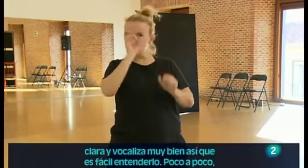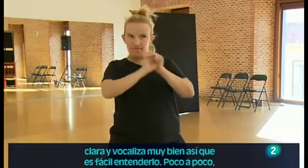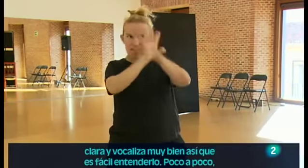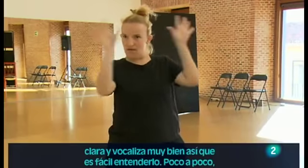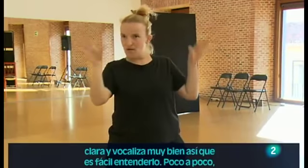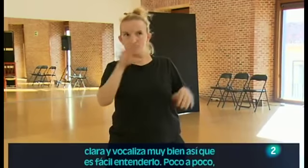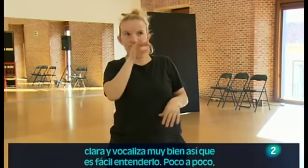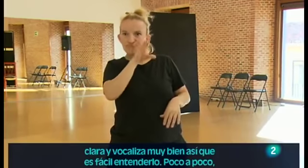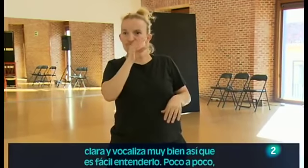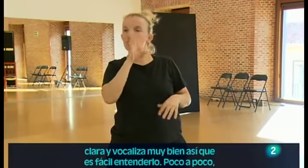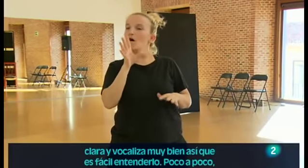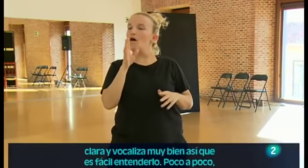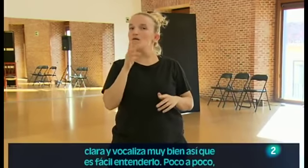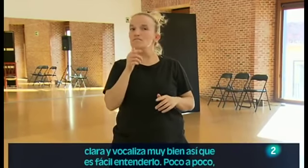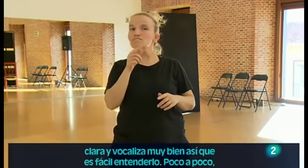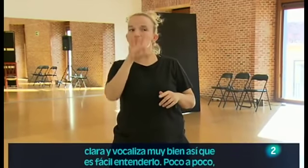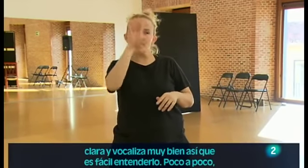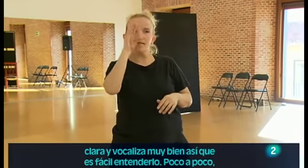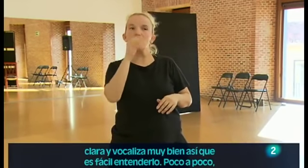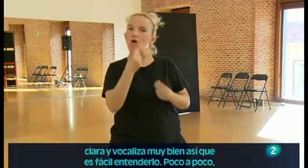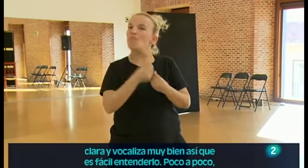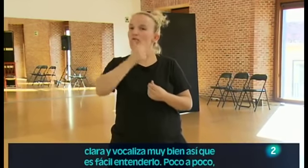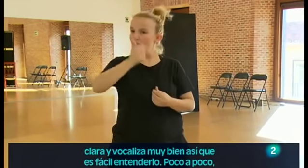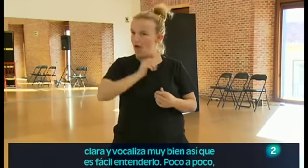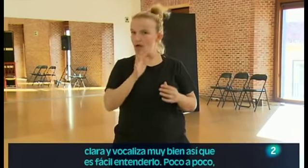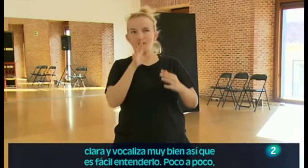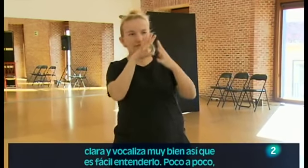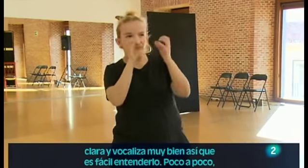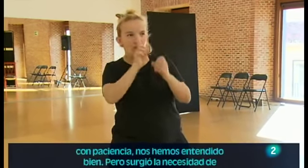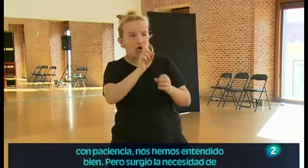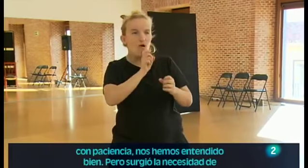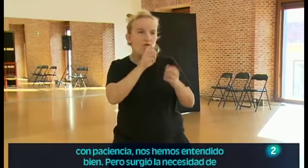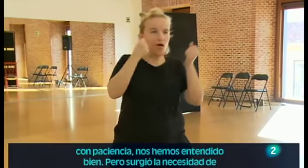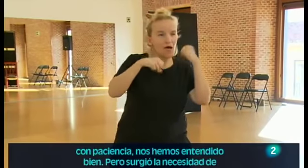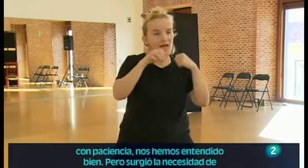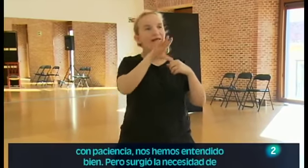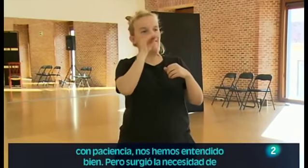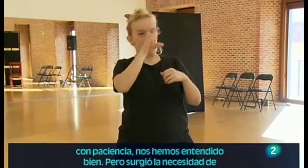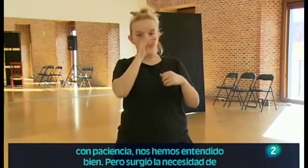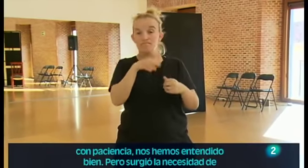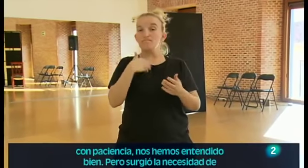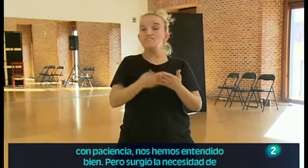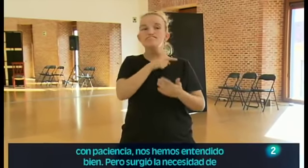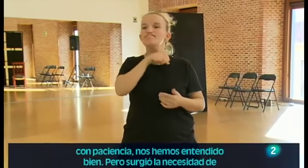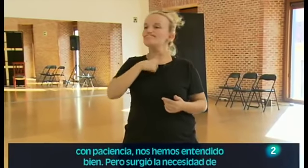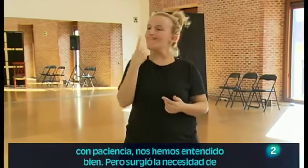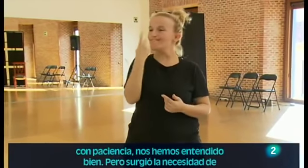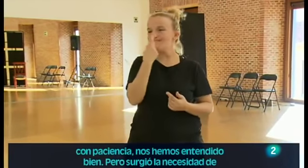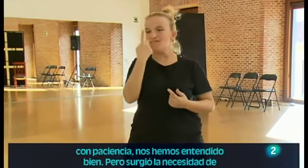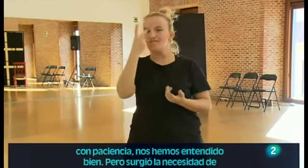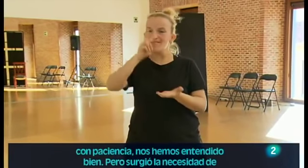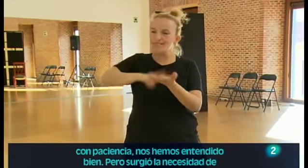muy clara y vocaliza muy bien, así que es fácil entenderlo. Poco a poco, con paciencia, nos hemos entendido bien.